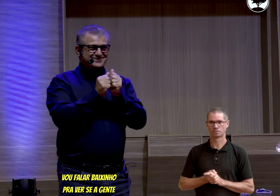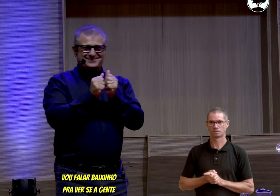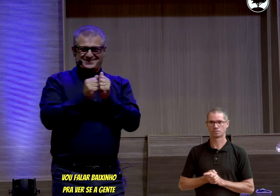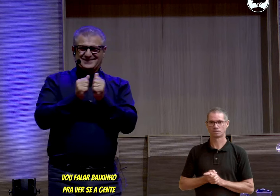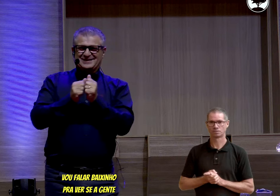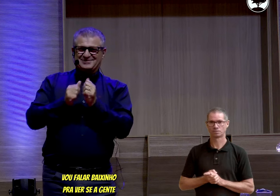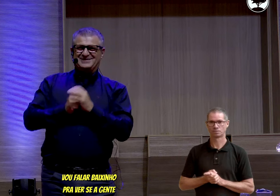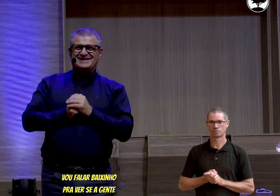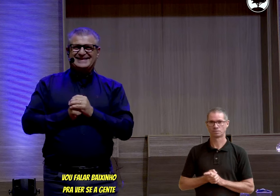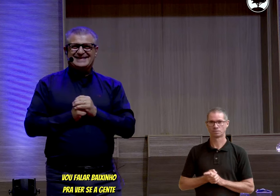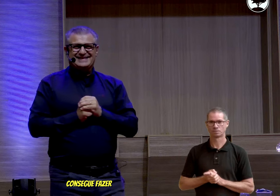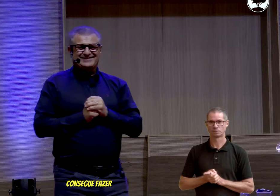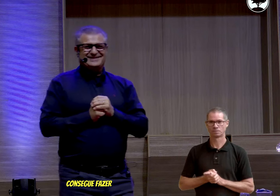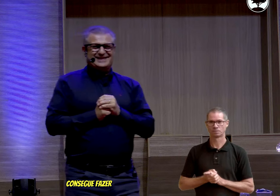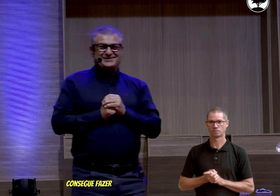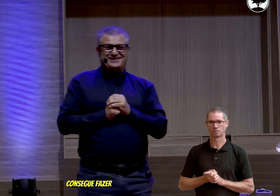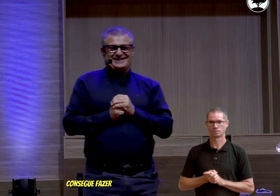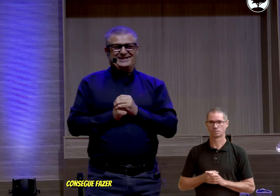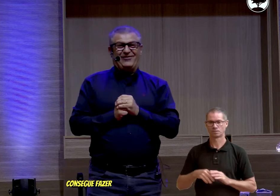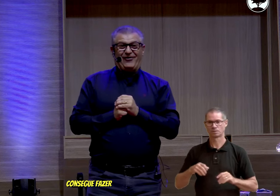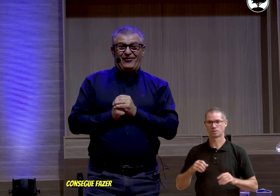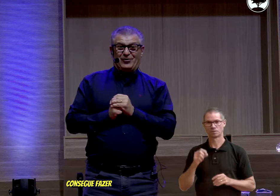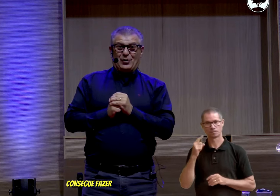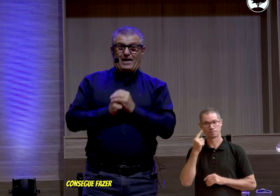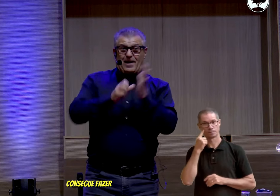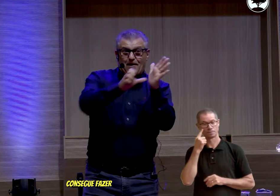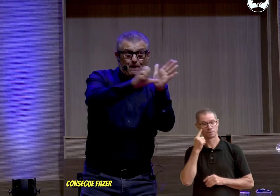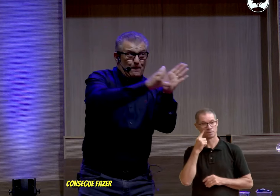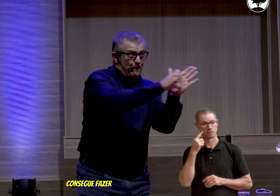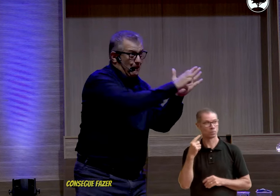baixinho, pra ver se a gente consegue fazer, ó,